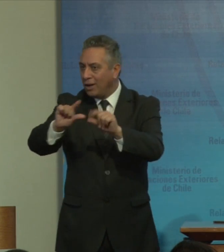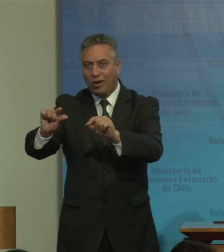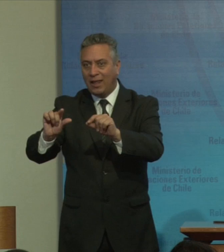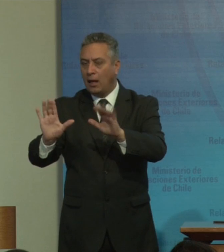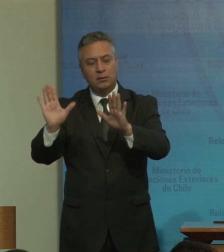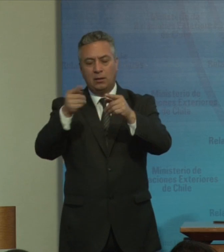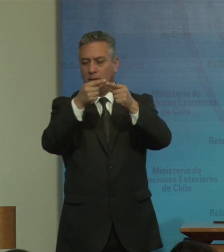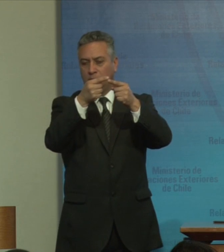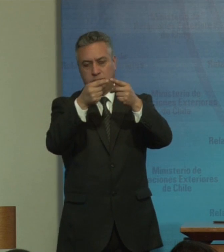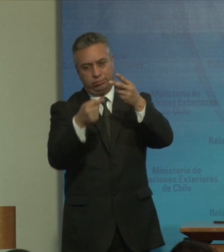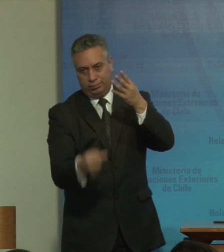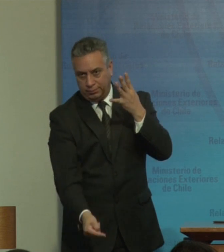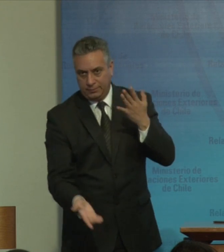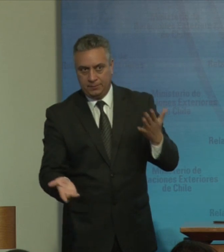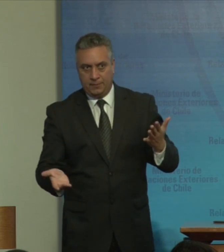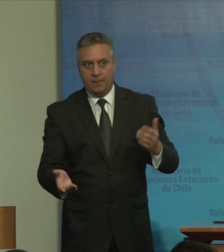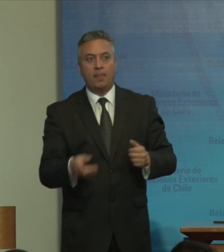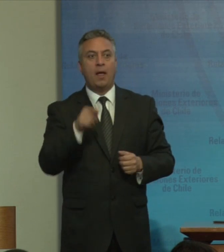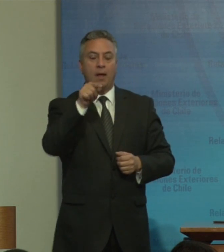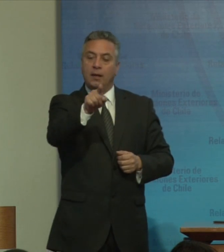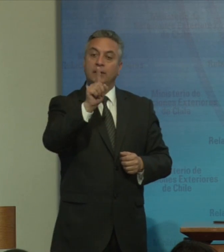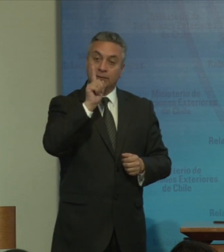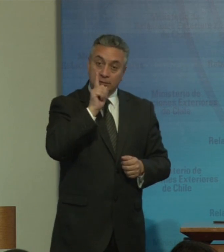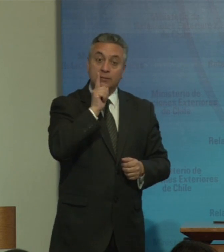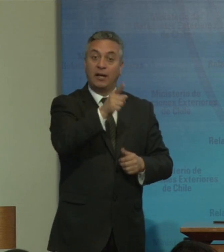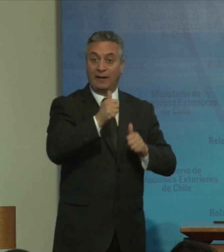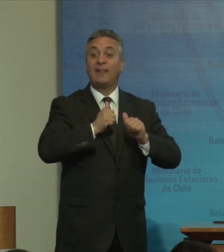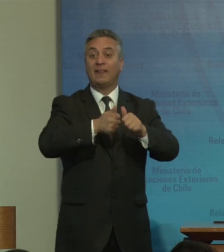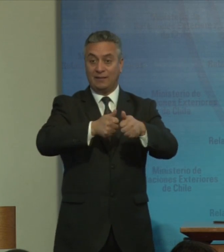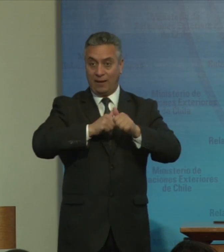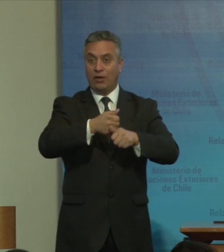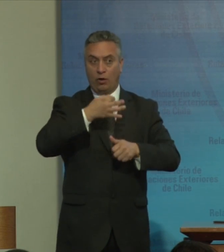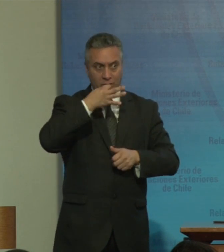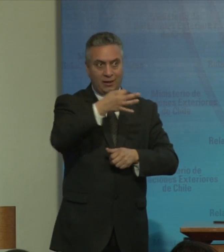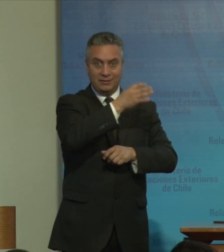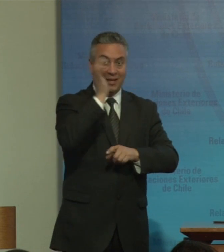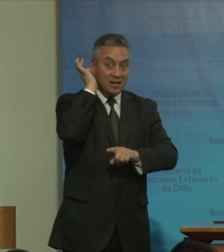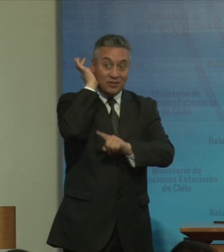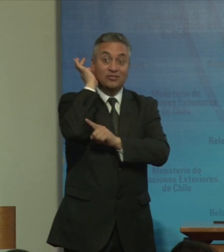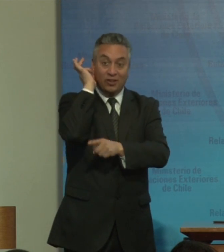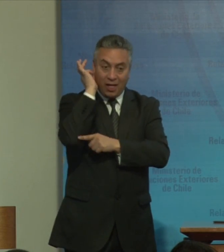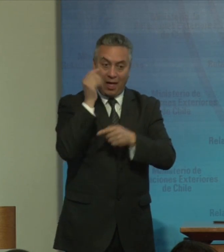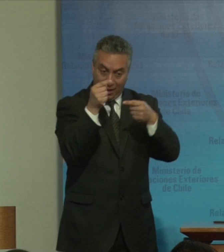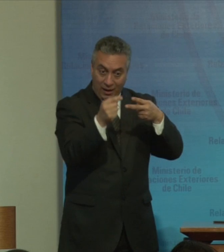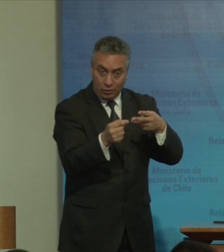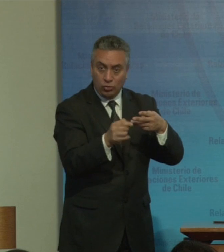bueno los desafíos como mencionó María Soledad son estos y varios más